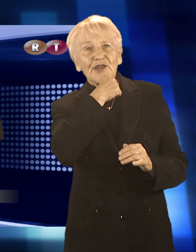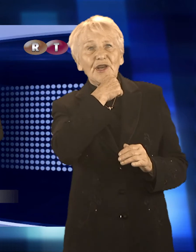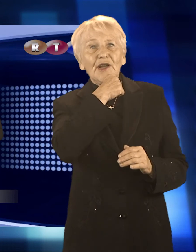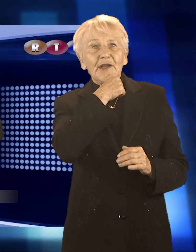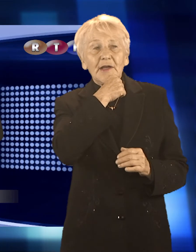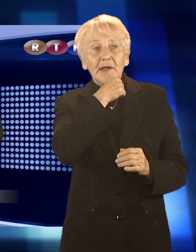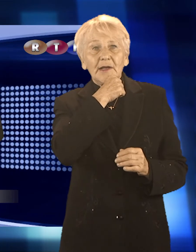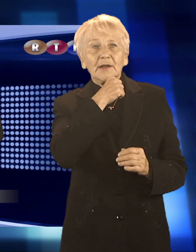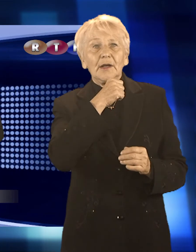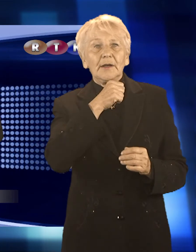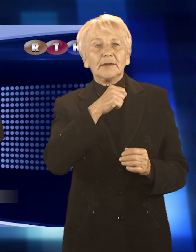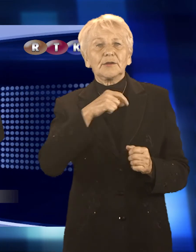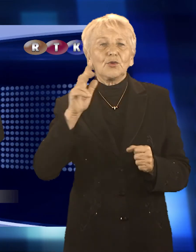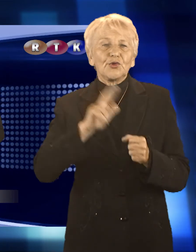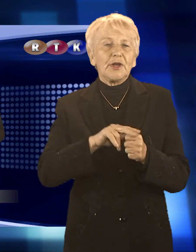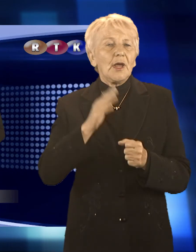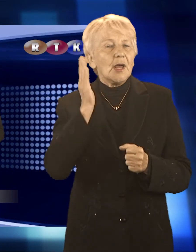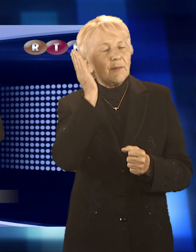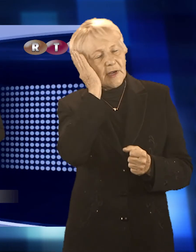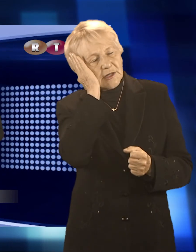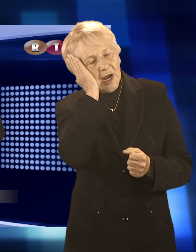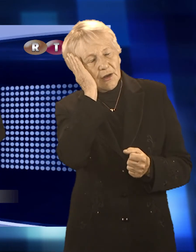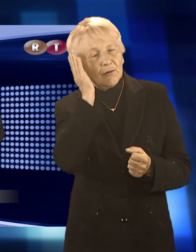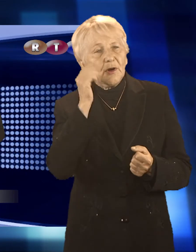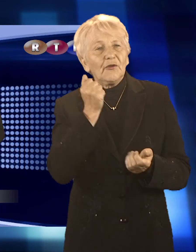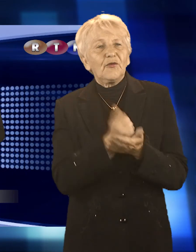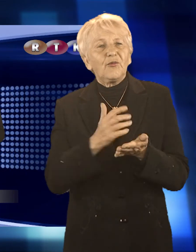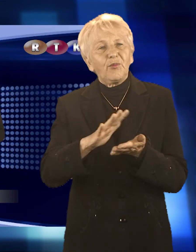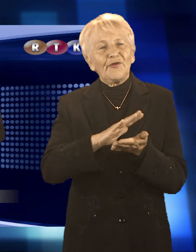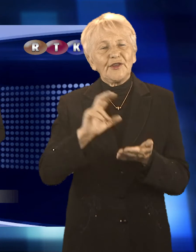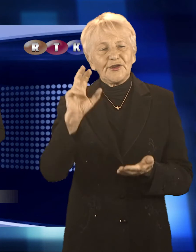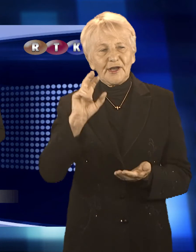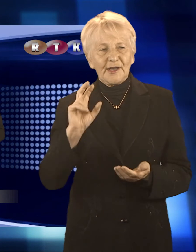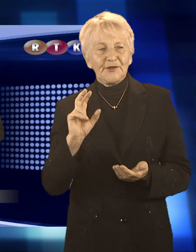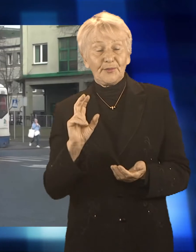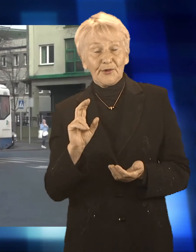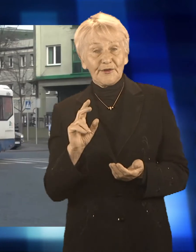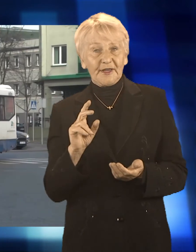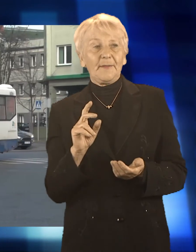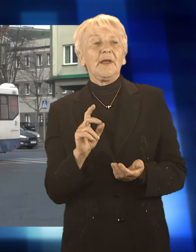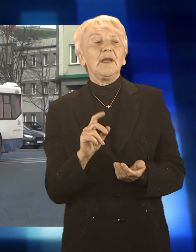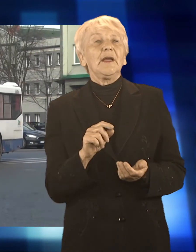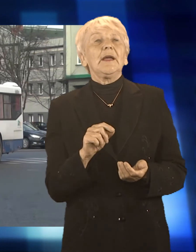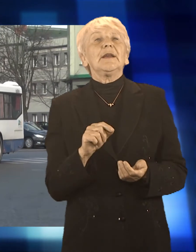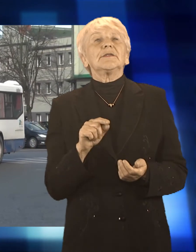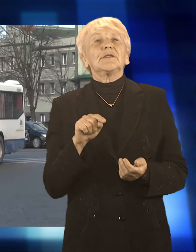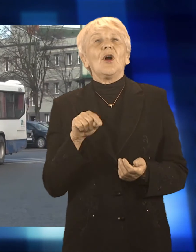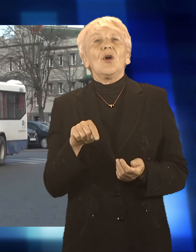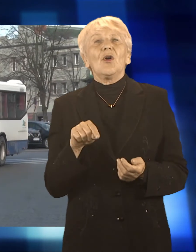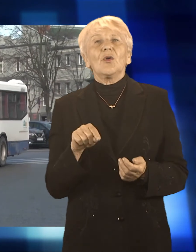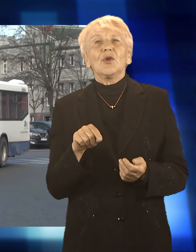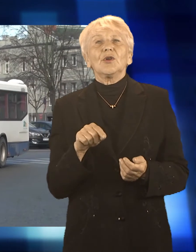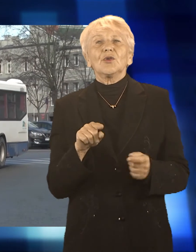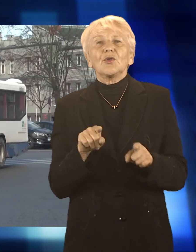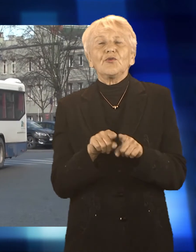nie będą musieli się martwić o bilet, bowiem dla nich te usługi będą całkowicie bezpłatne. Powiat raciborski jako organizator